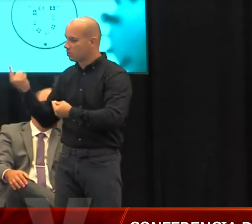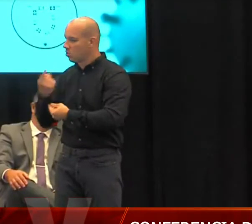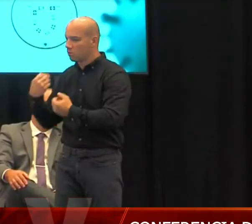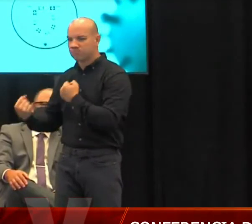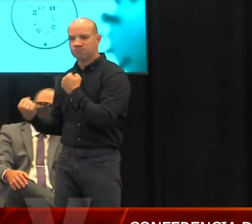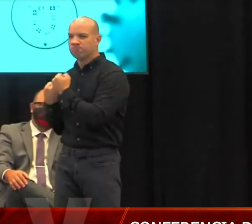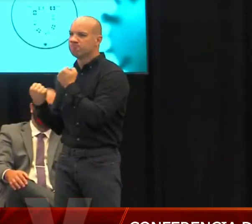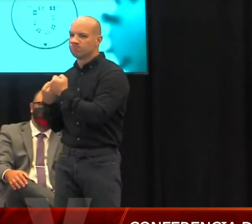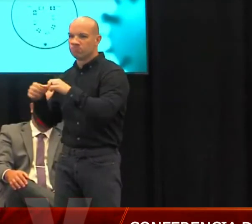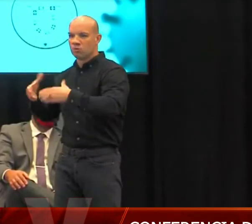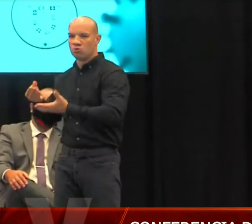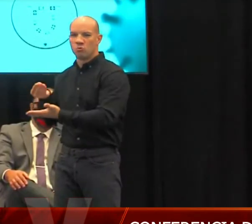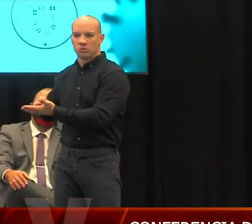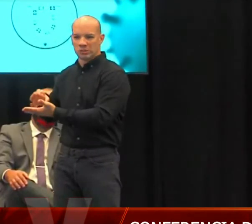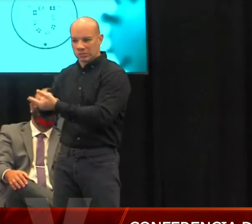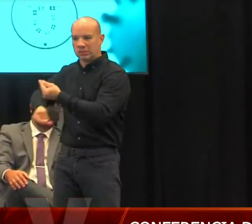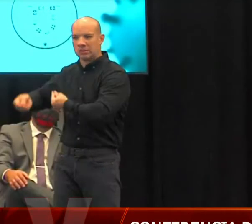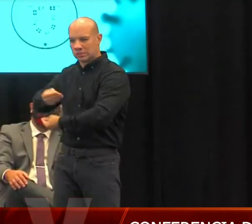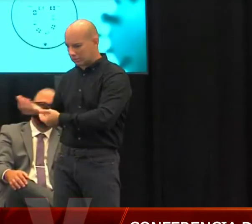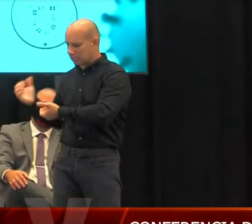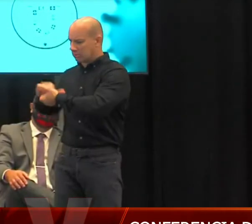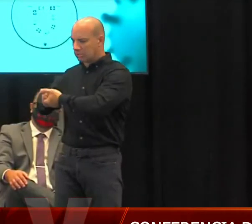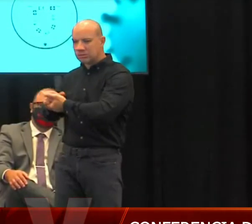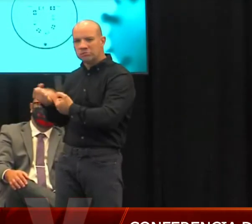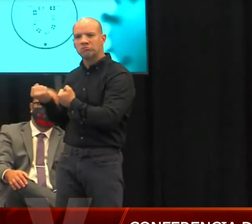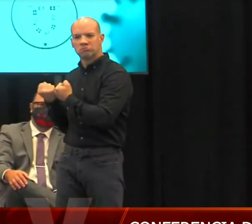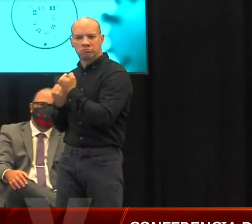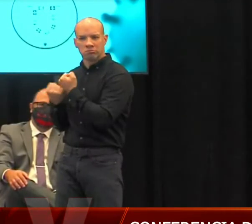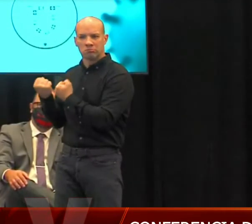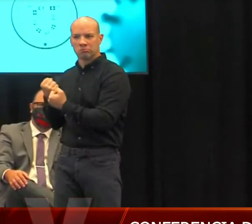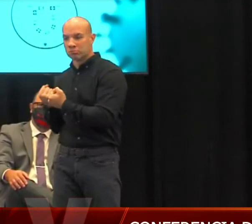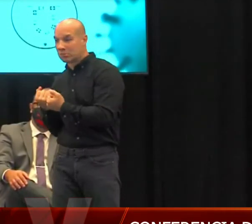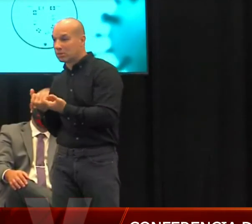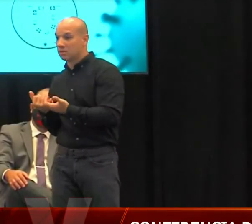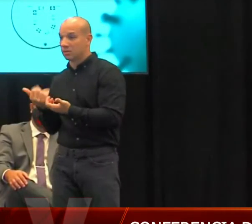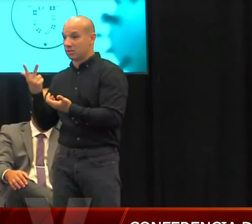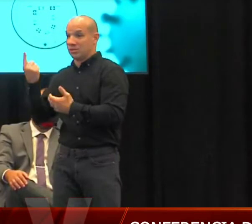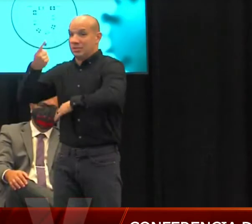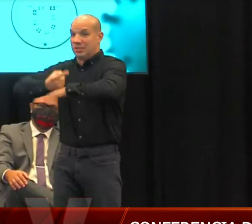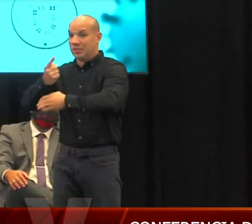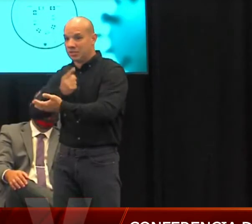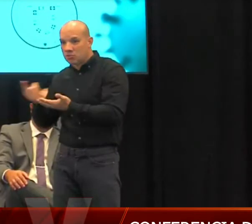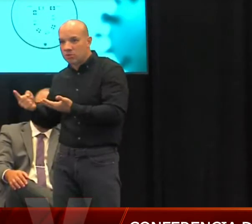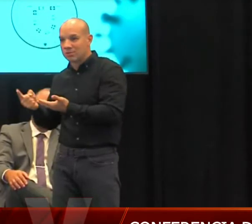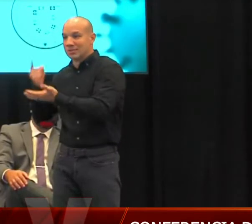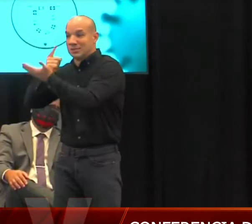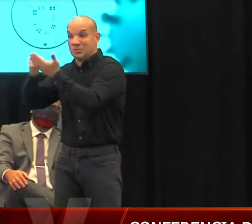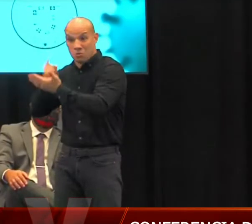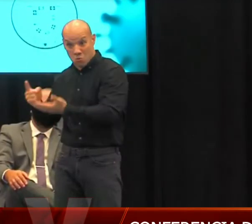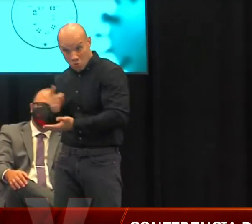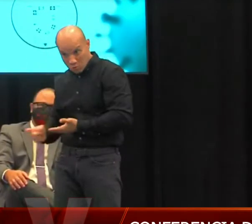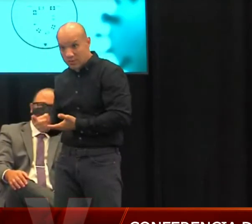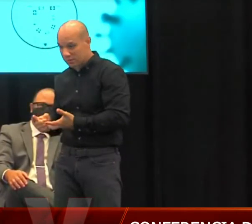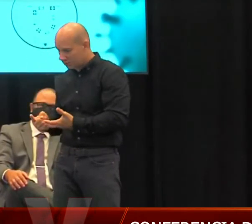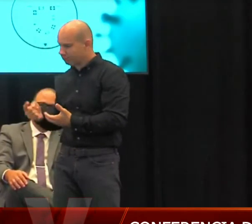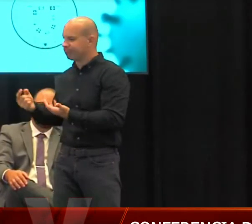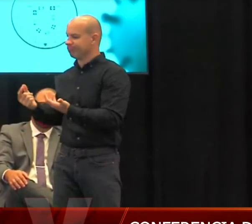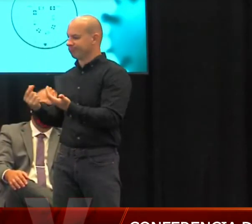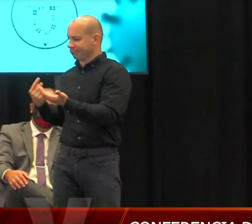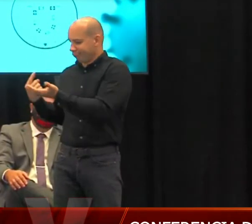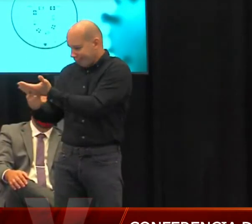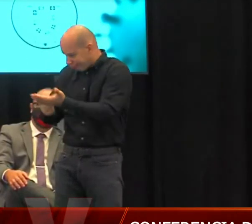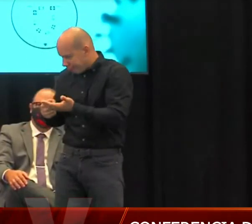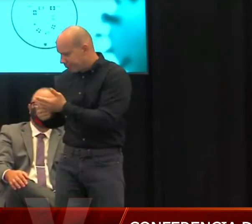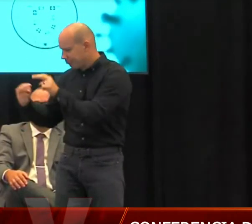con el Task Force Económico trabajando todas las semanas, tres días a la semana, en tratar de traer las mejores opciones para el pueblo de Puerto